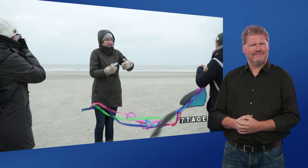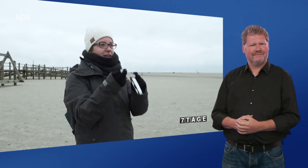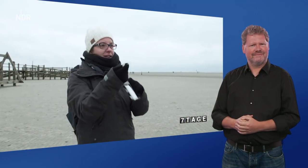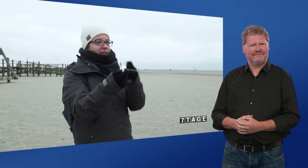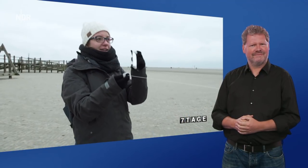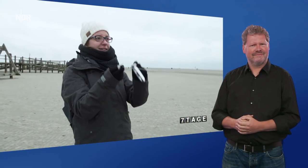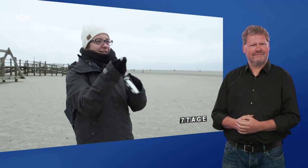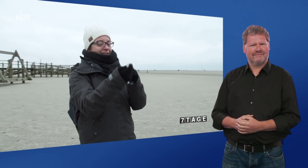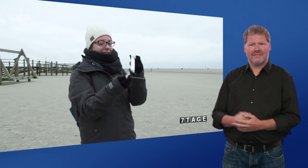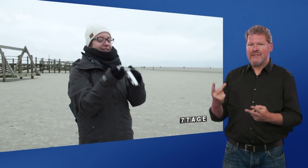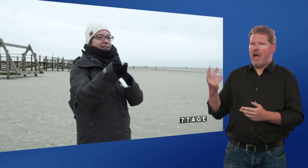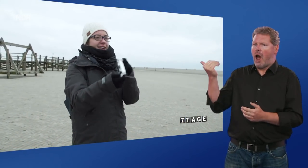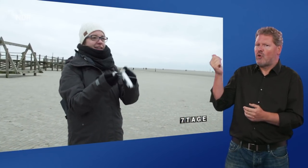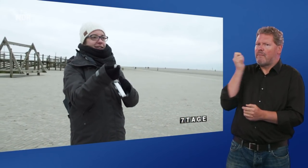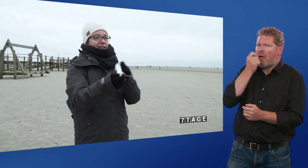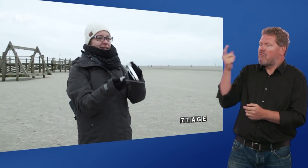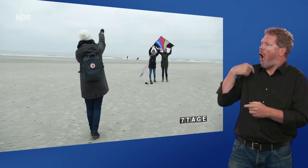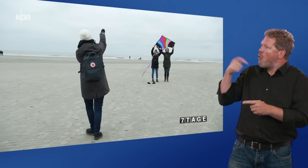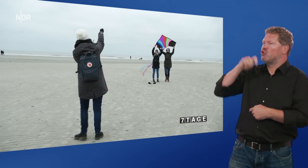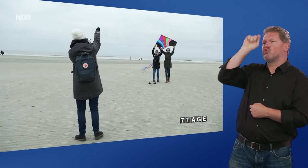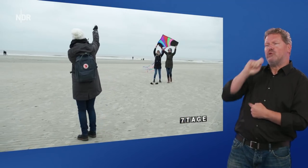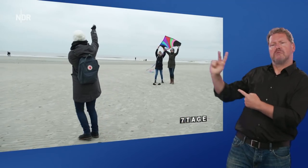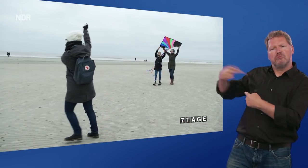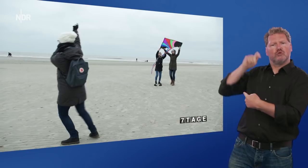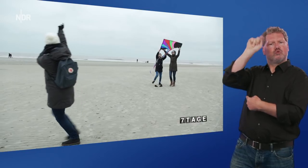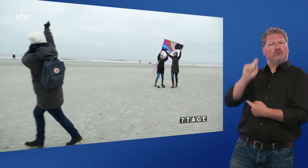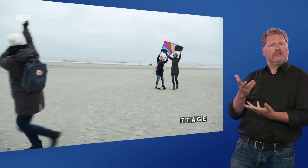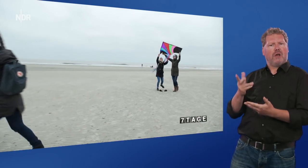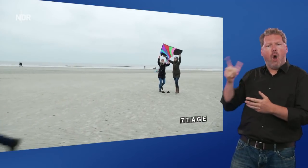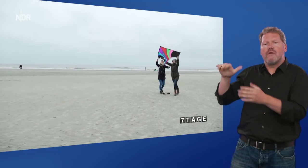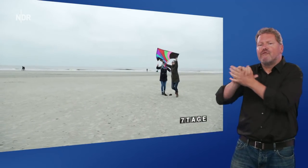Wie Antonia und Bella habe ich auch studiert. Und bis nachts mit meinen Freunden in der Küche gequatscht.